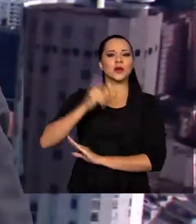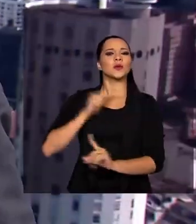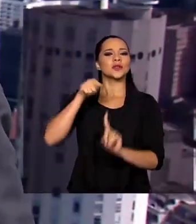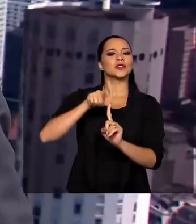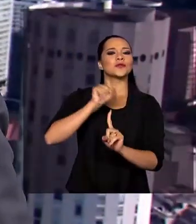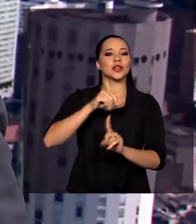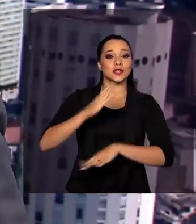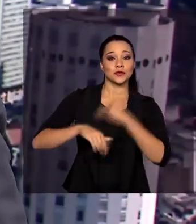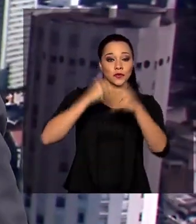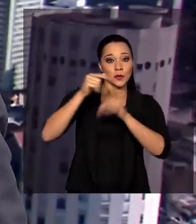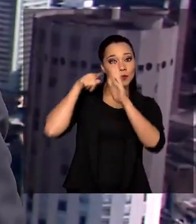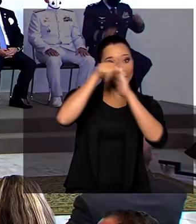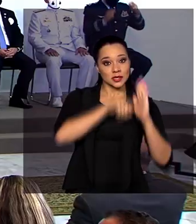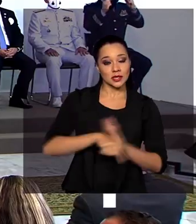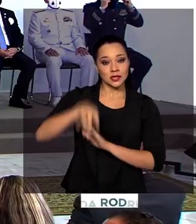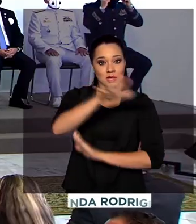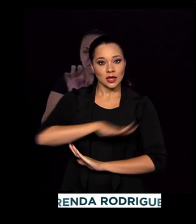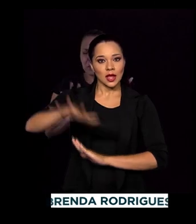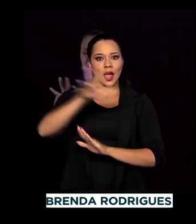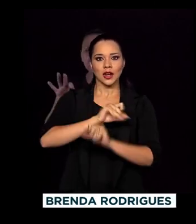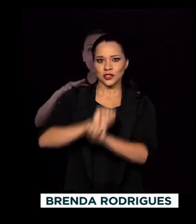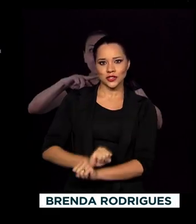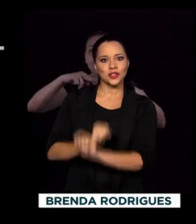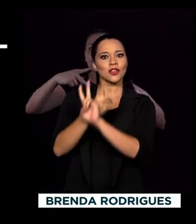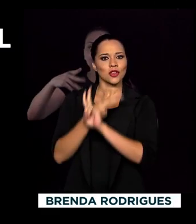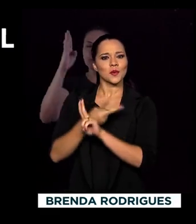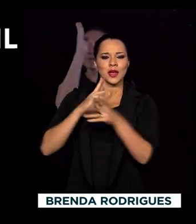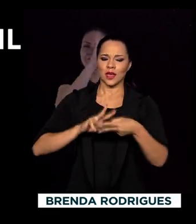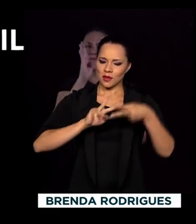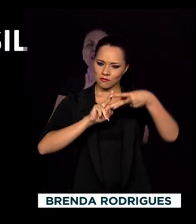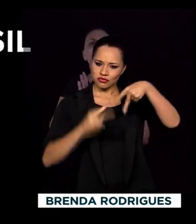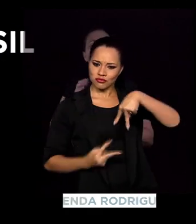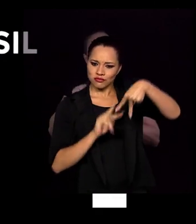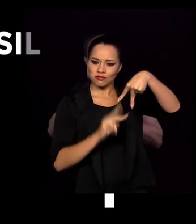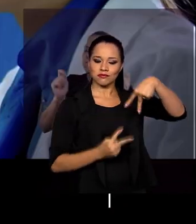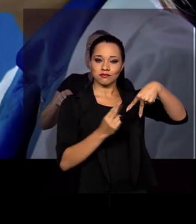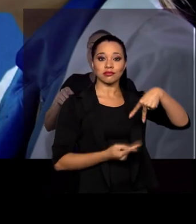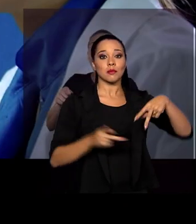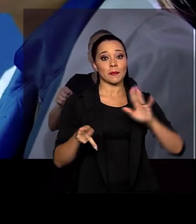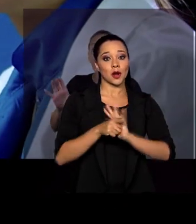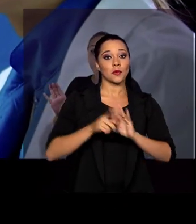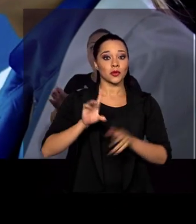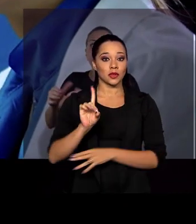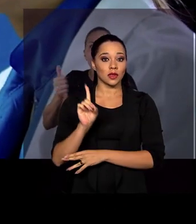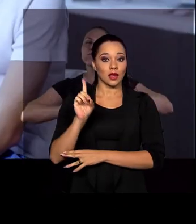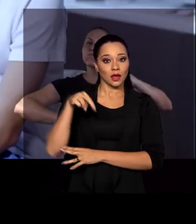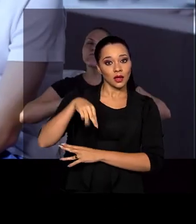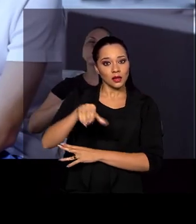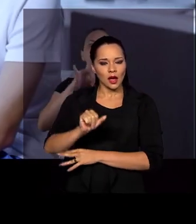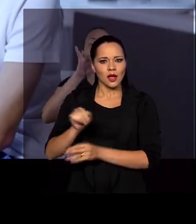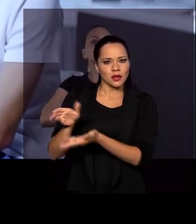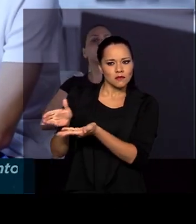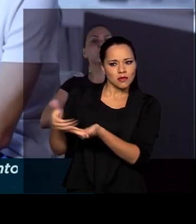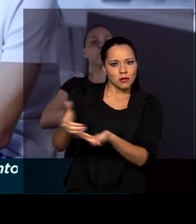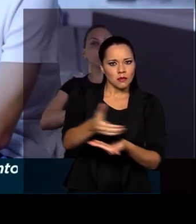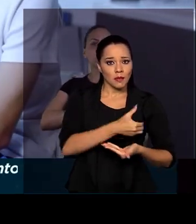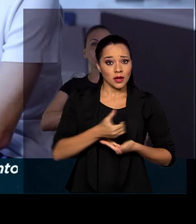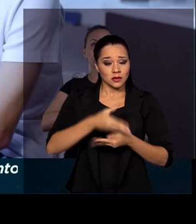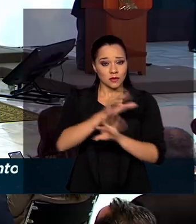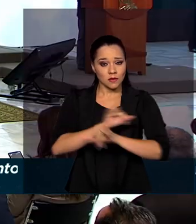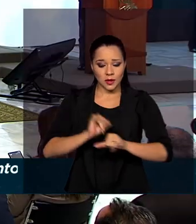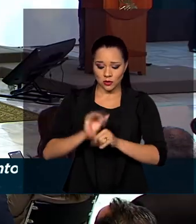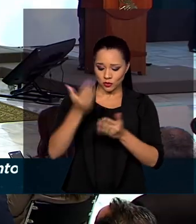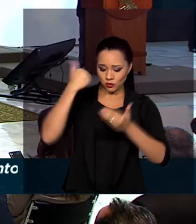de desenvolver pesquisas na área de genoma, que é a sequência completa do DNA que reúne todas as informações do organismo.